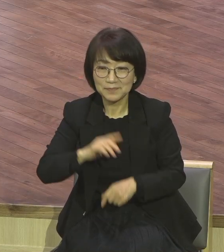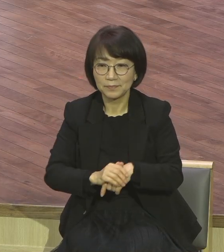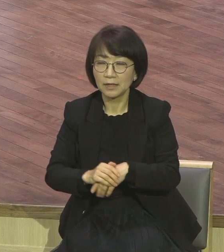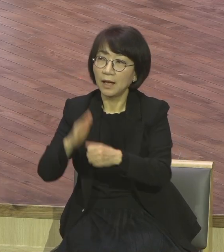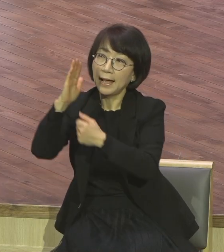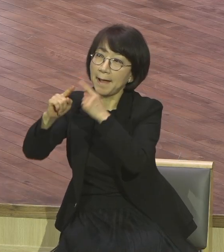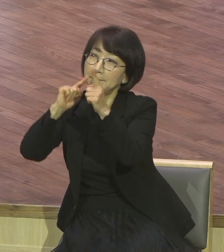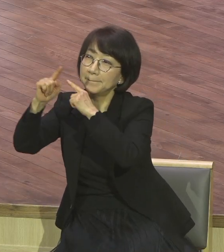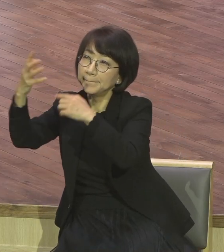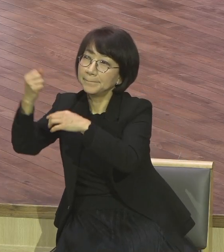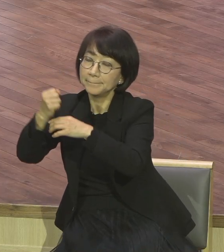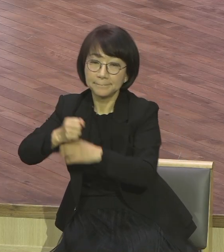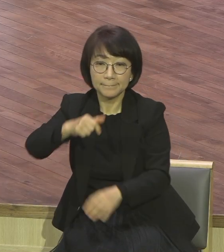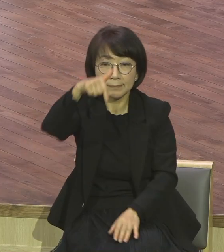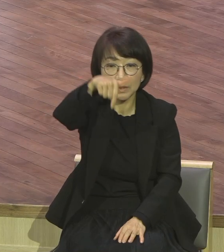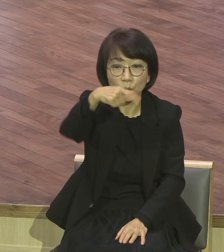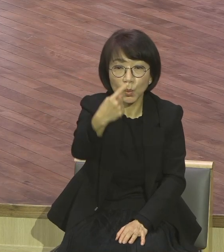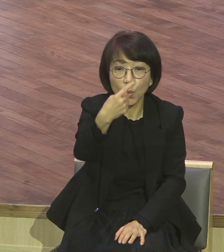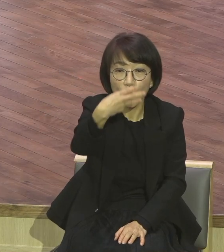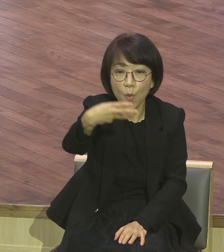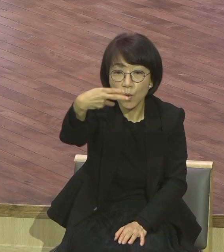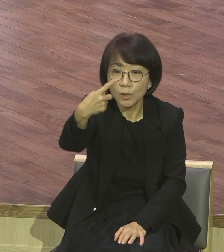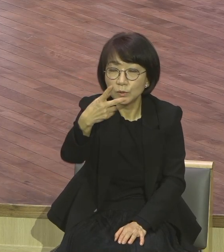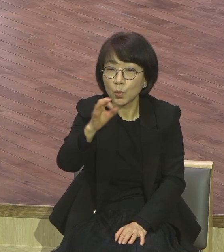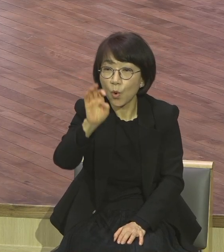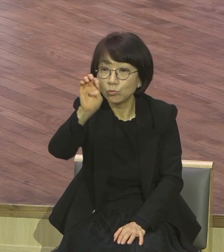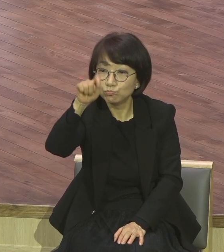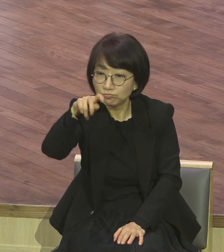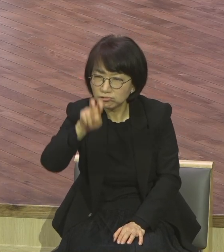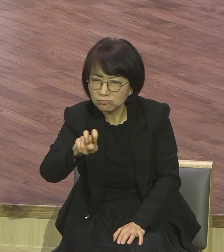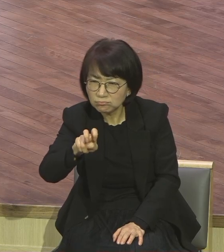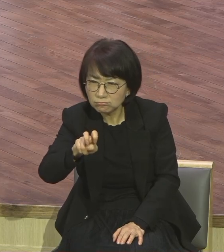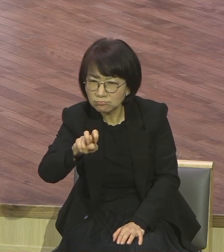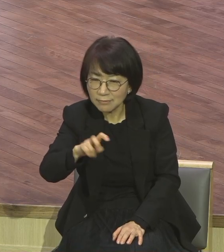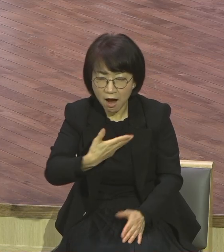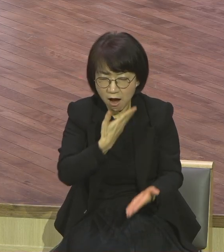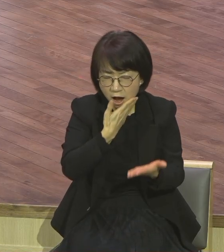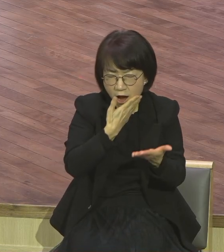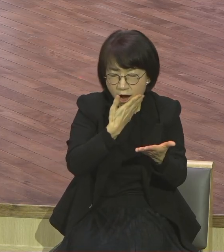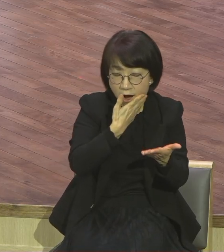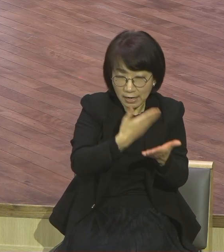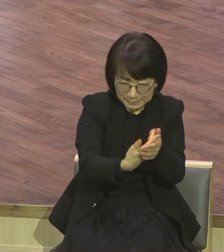꼴통품처럼 생각하지 마라 굉장히 중요한 말입니다